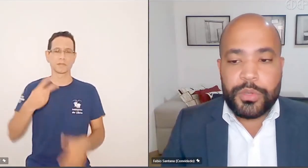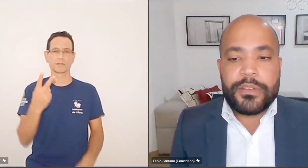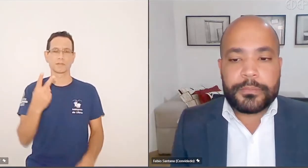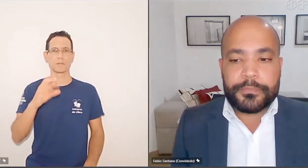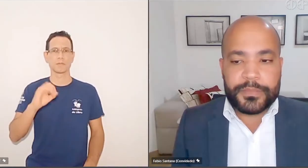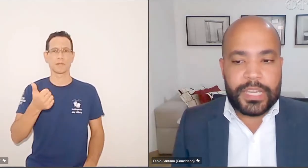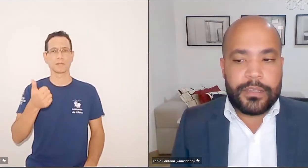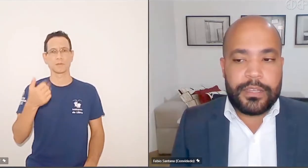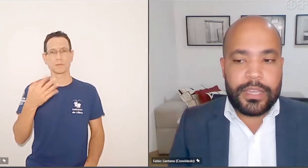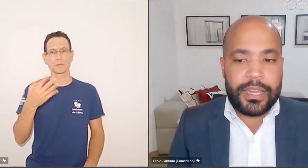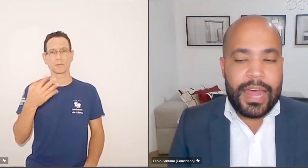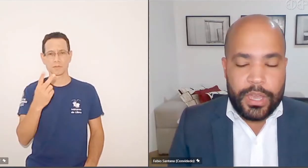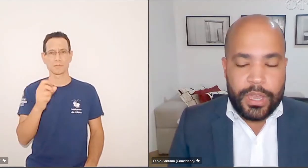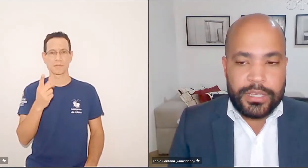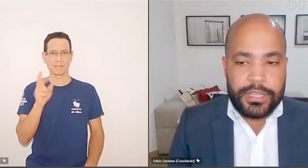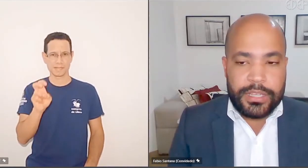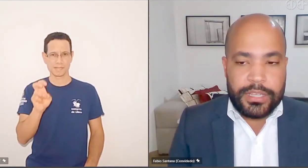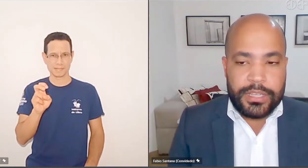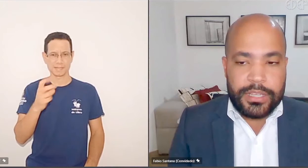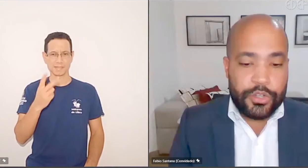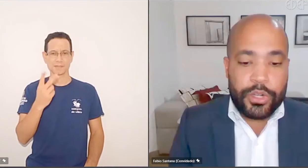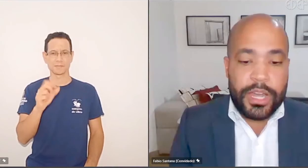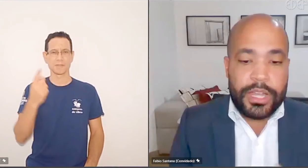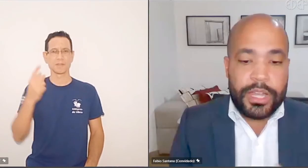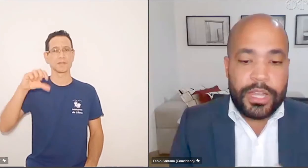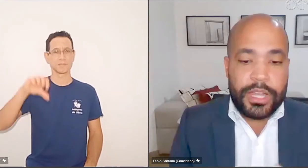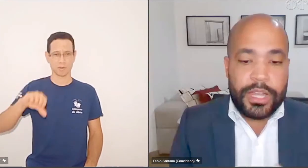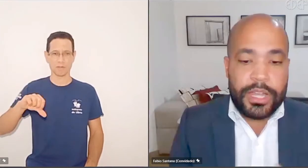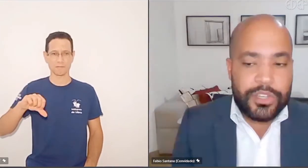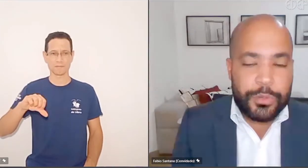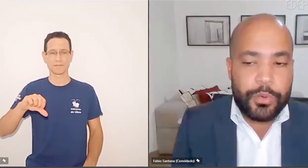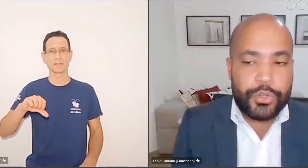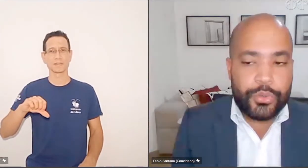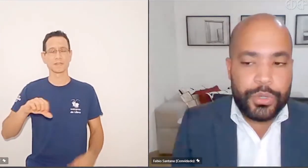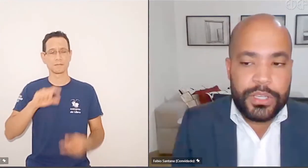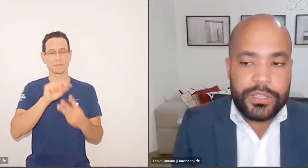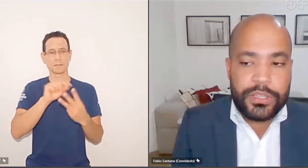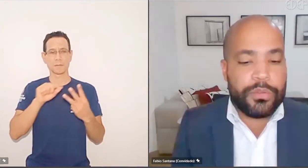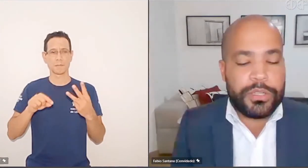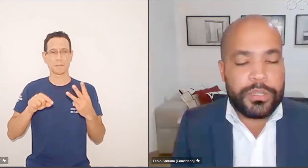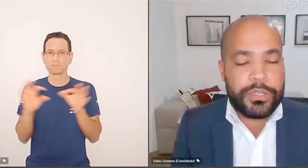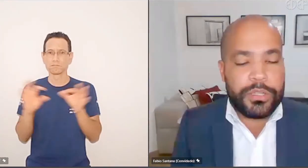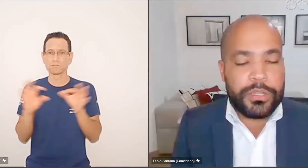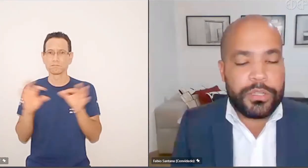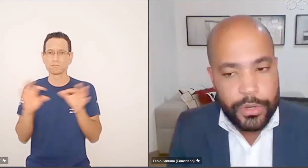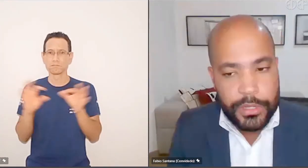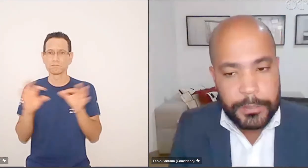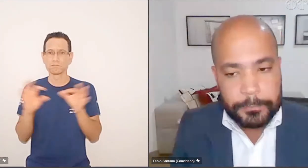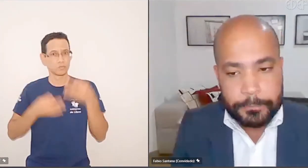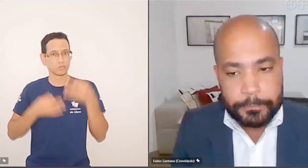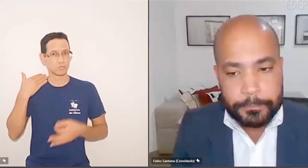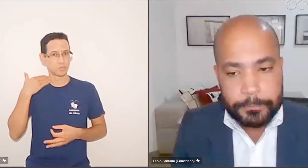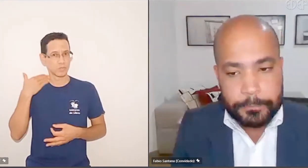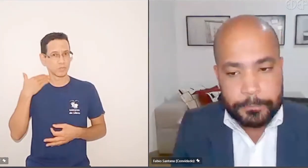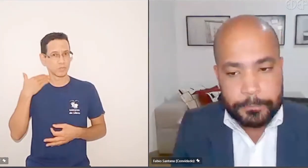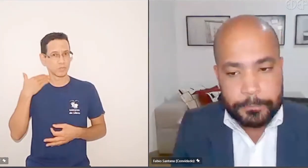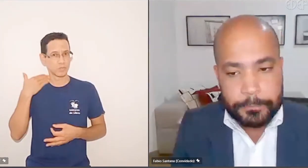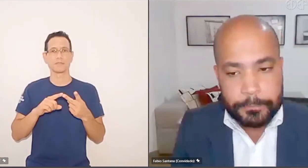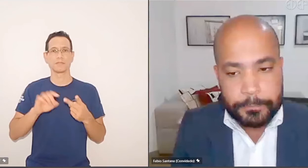2015 e 2019, integrado, essas jornadas foram integradas por juízes, desembargadores ministros ministros do STJ.